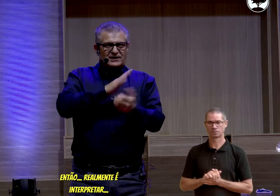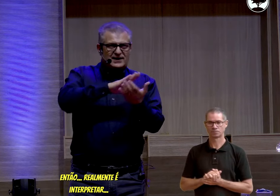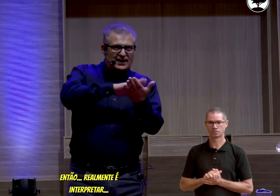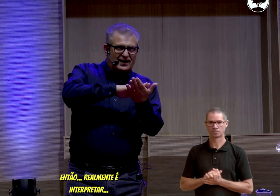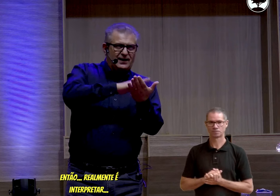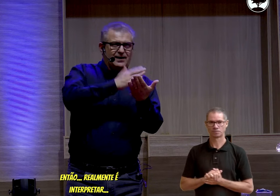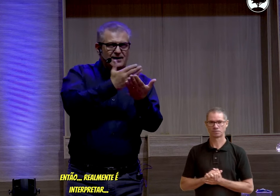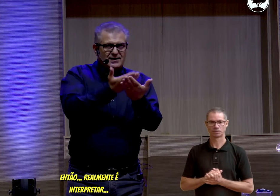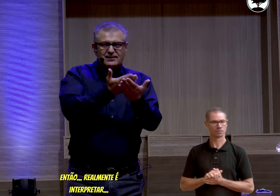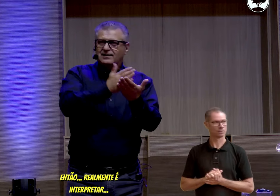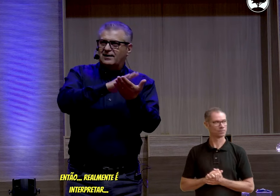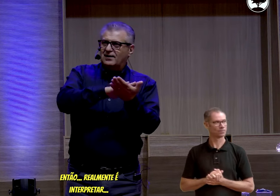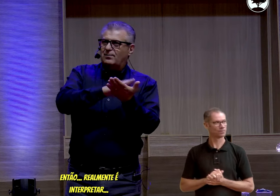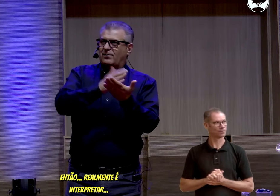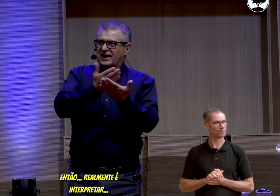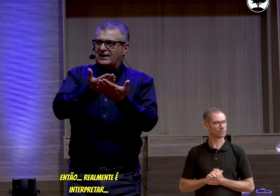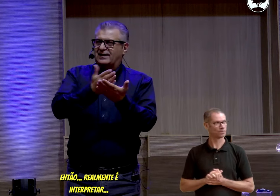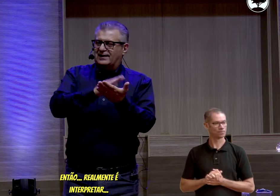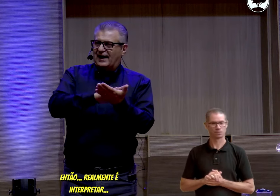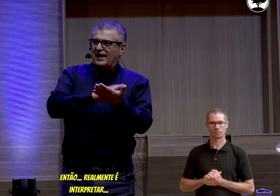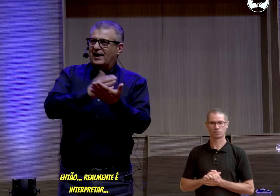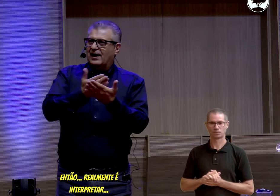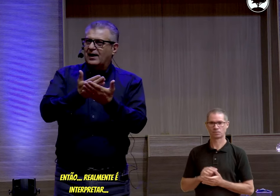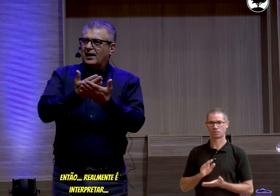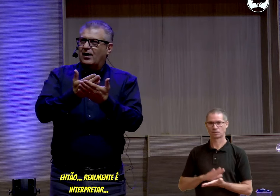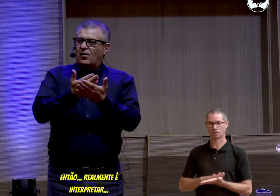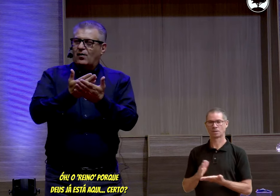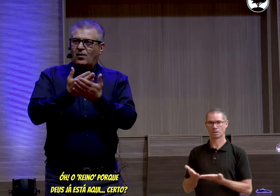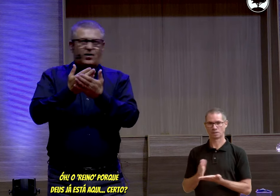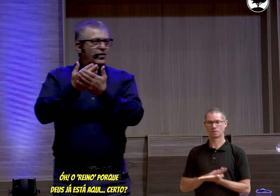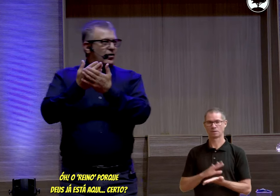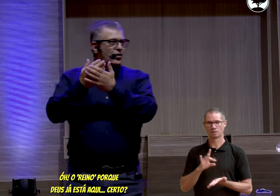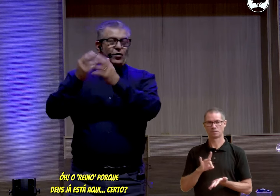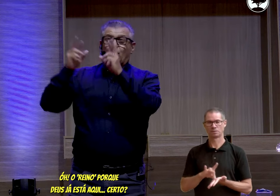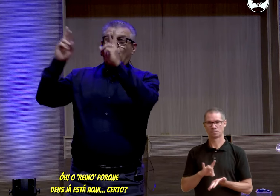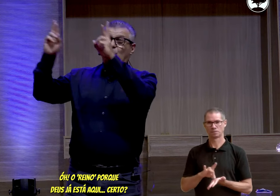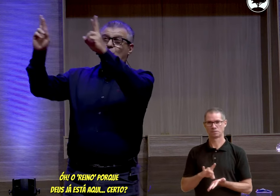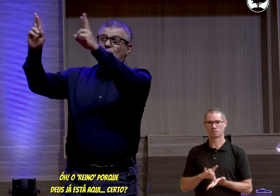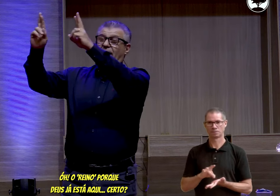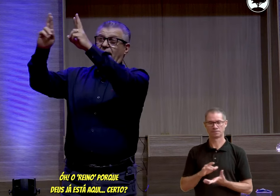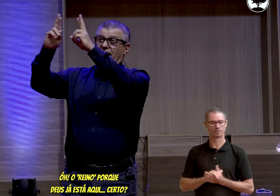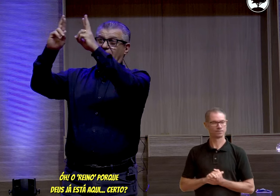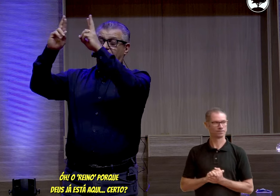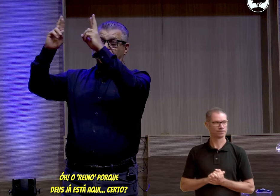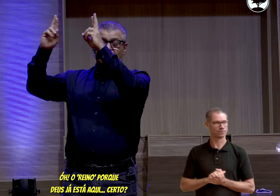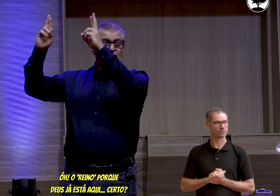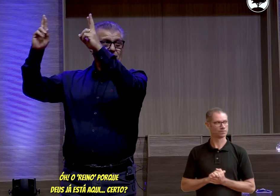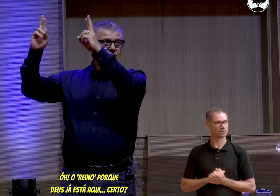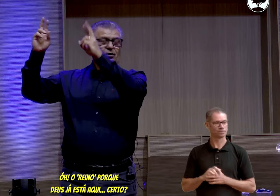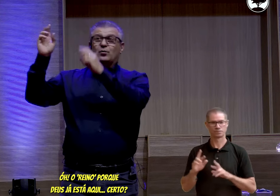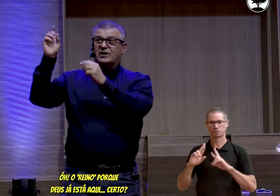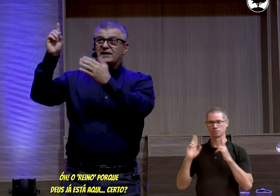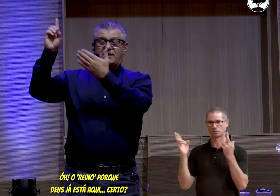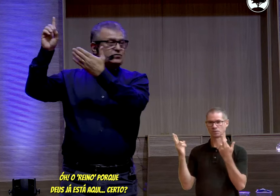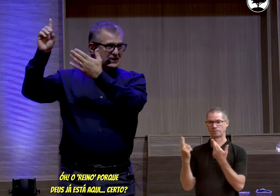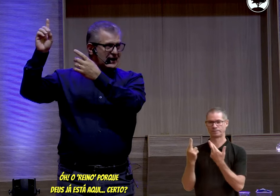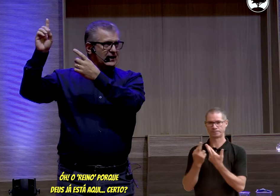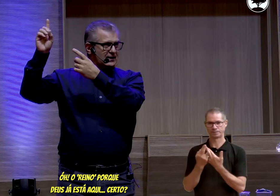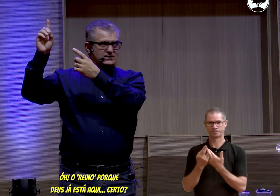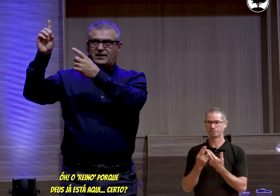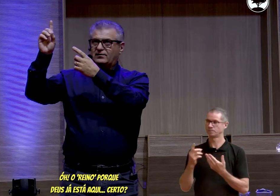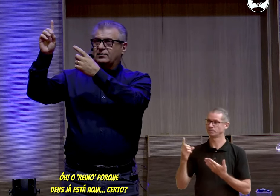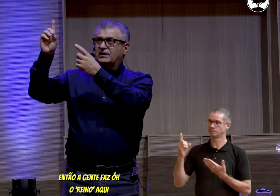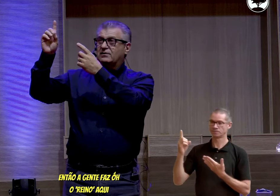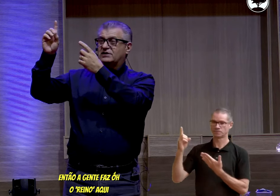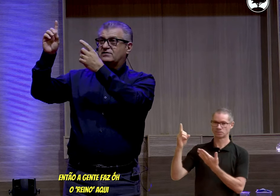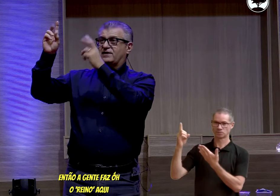realmente é interpretar, ó, o reino, porque Deus já tá